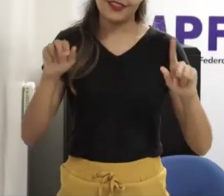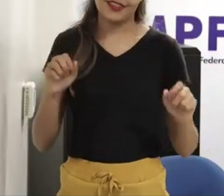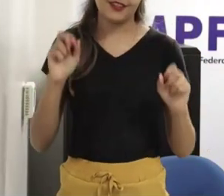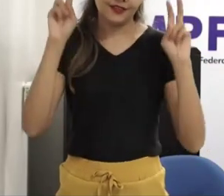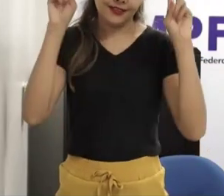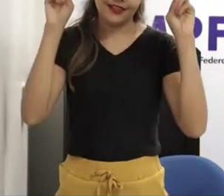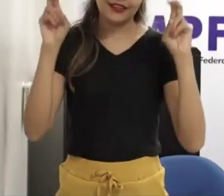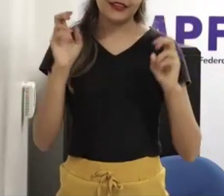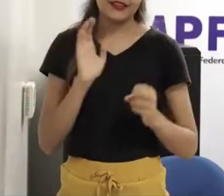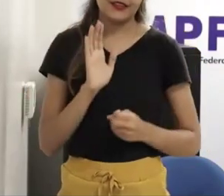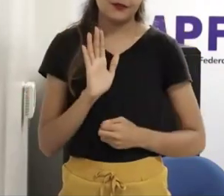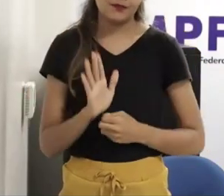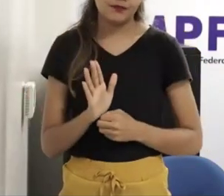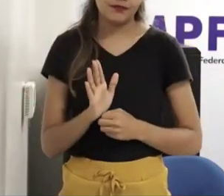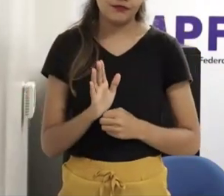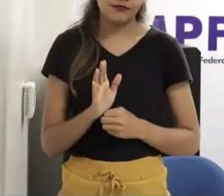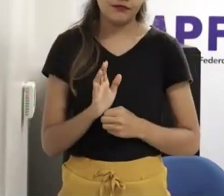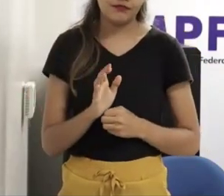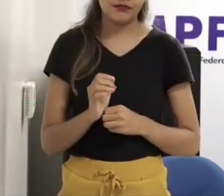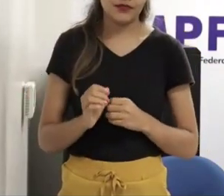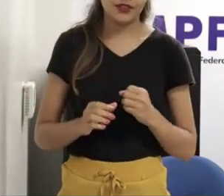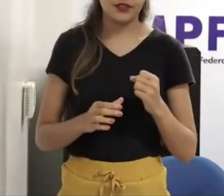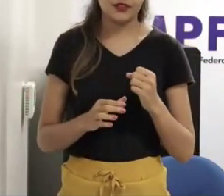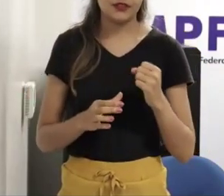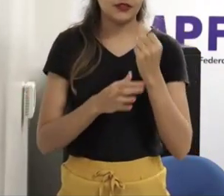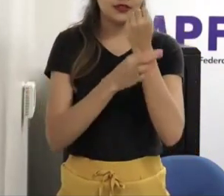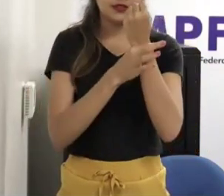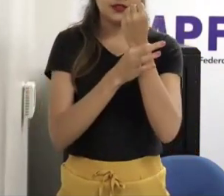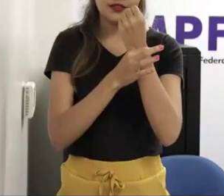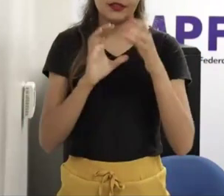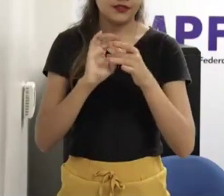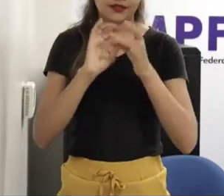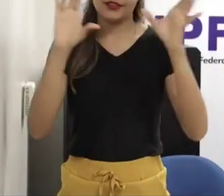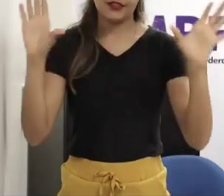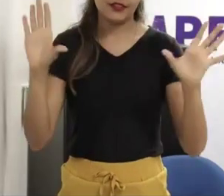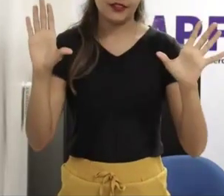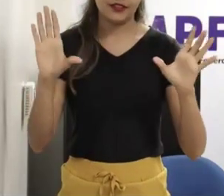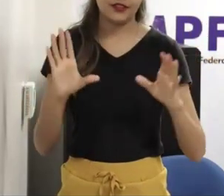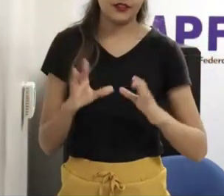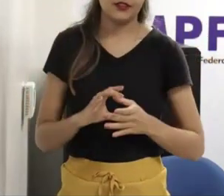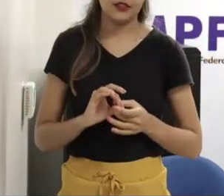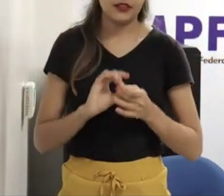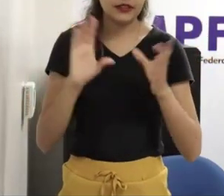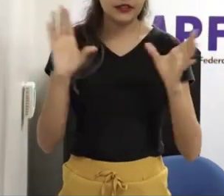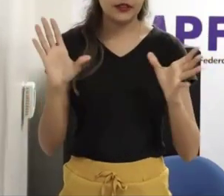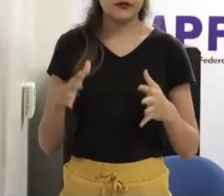no mundo aberto ele vai se deparar com os perversos, né, então existem muitos programas e aí eu falo diretamente, né,